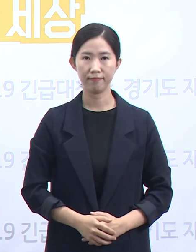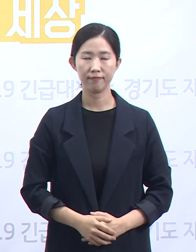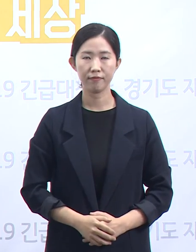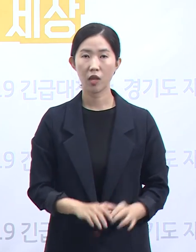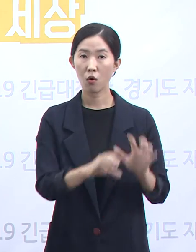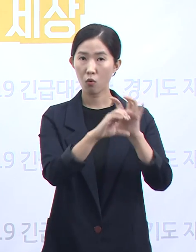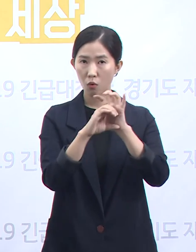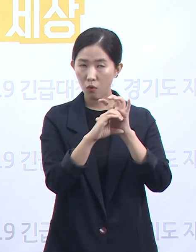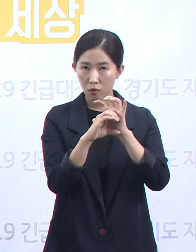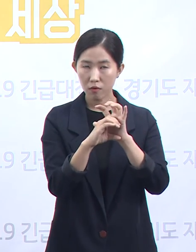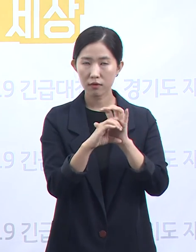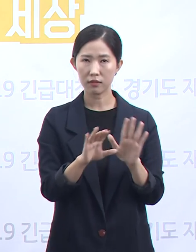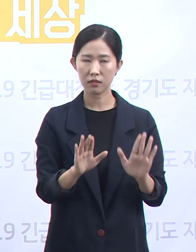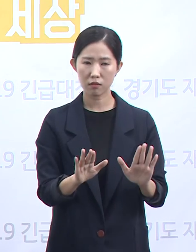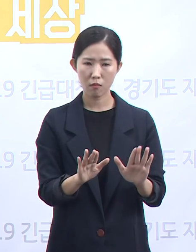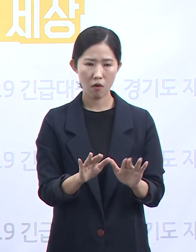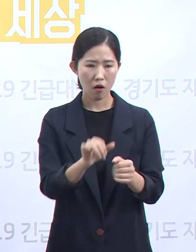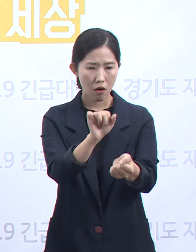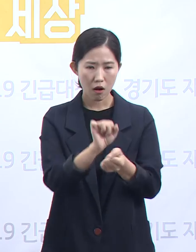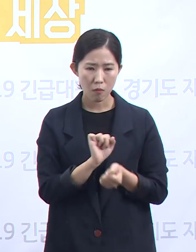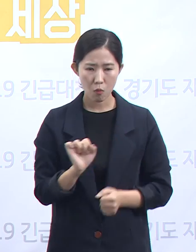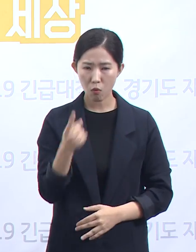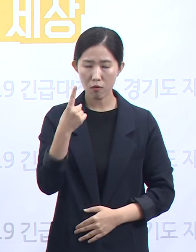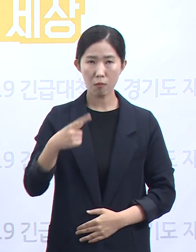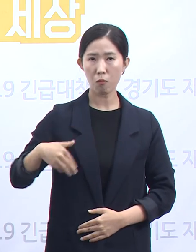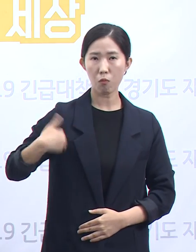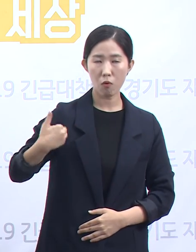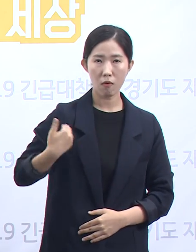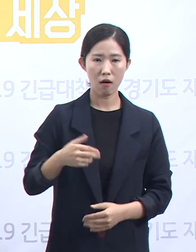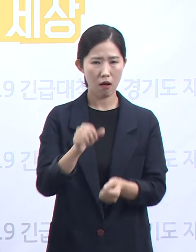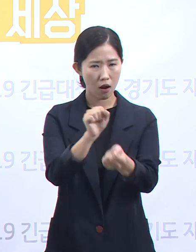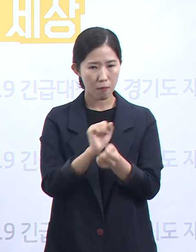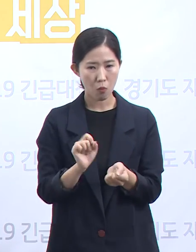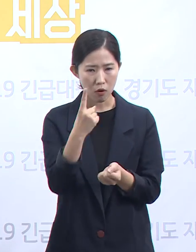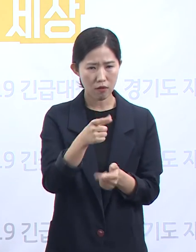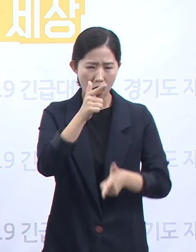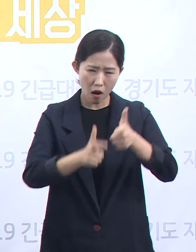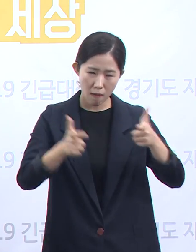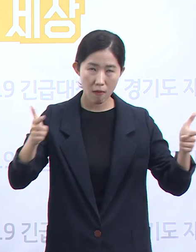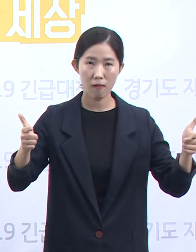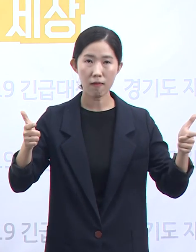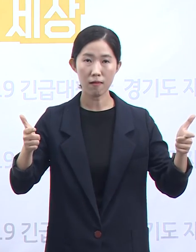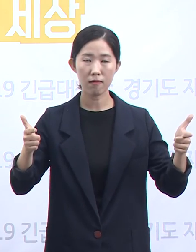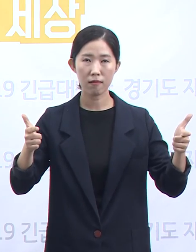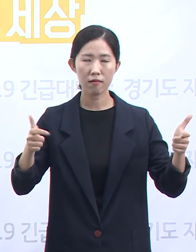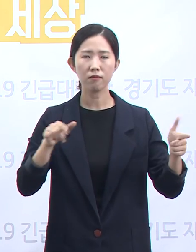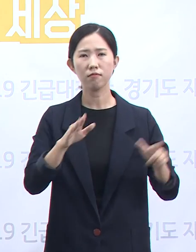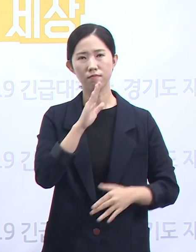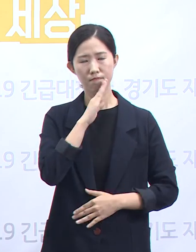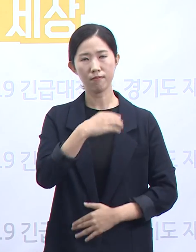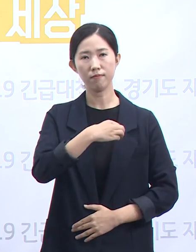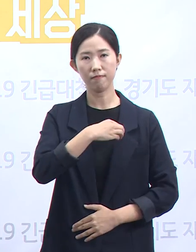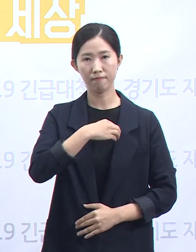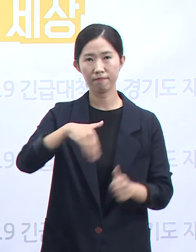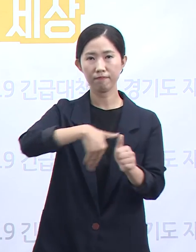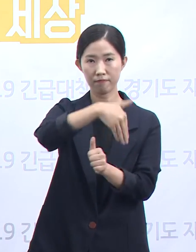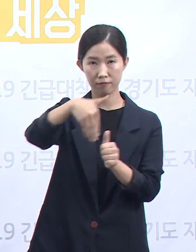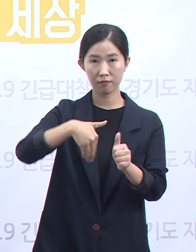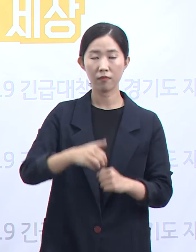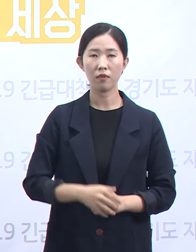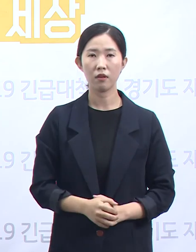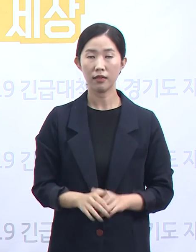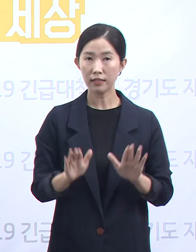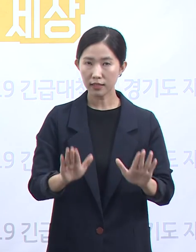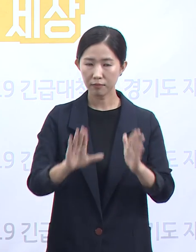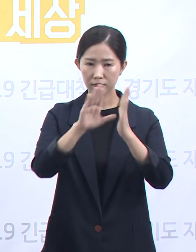코로나19가 다양한 감염 경로를 통해 빠르게 확산하고 있는 매우 심각한 위기 상황입니다. 지금 상황에서